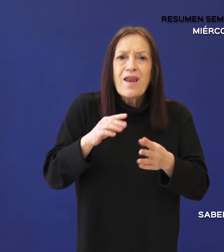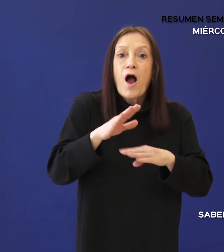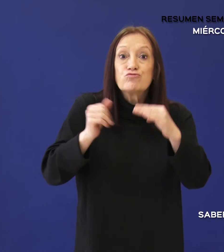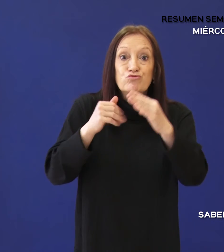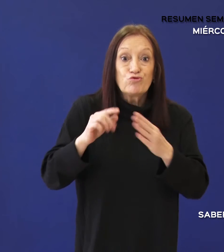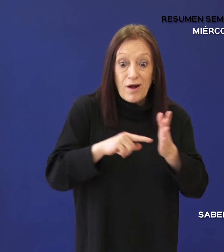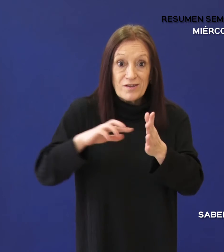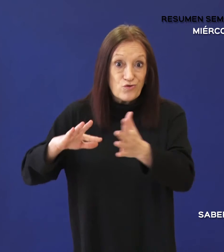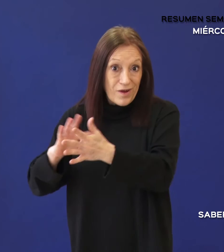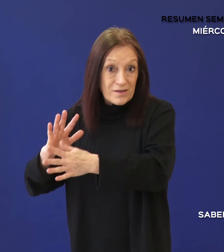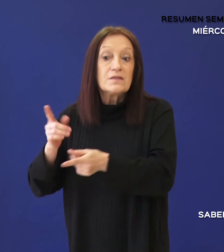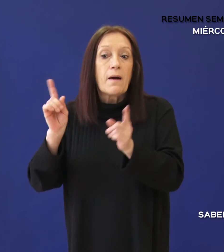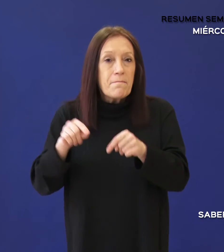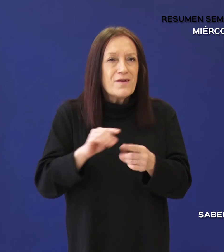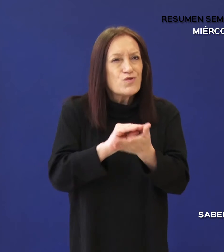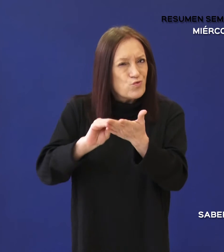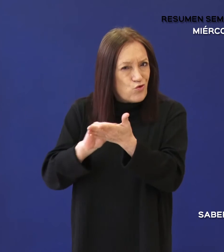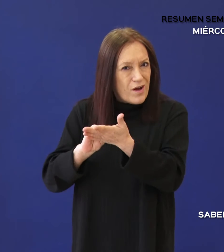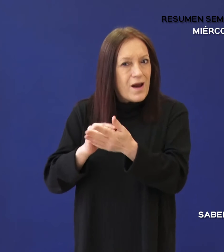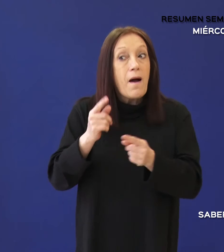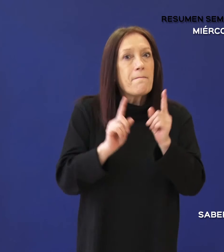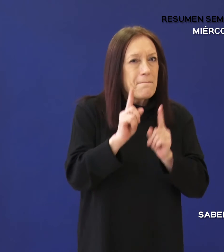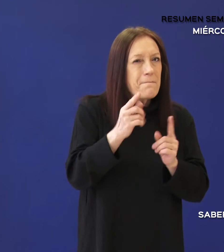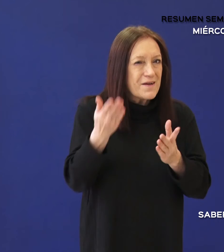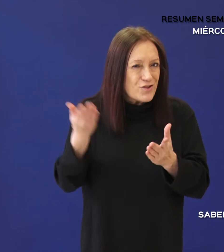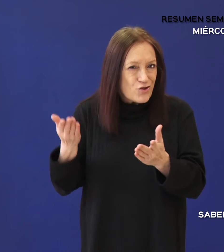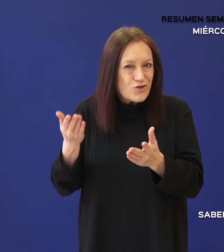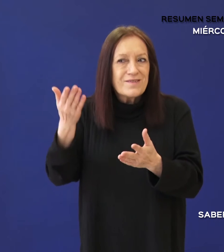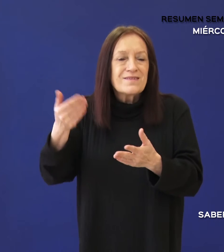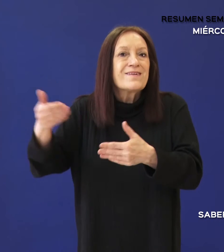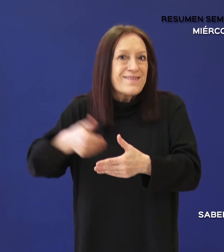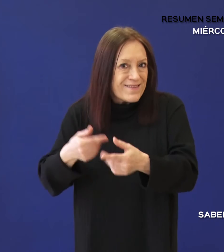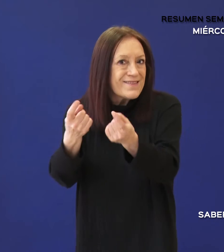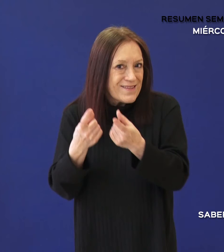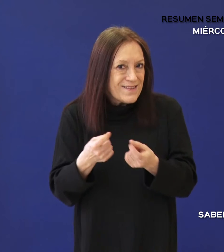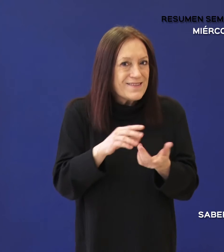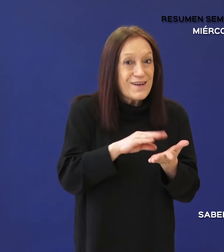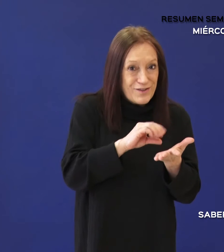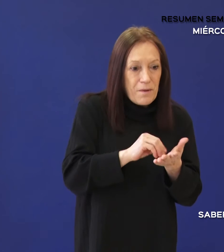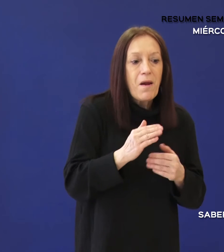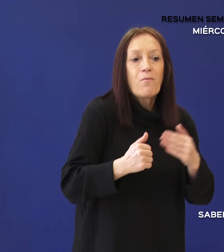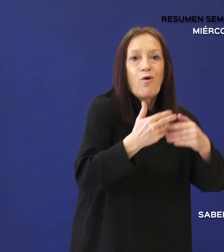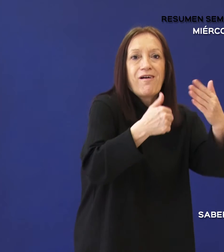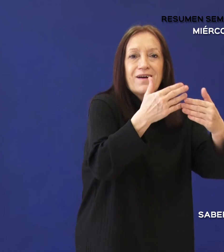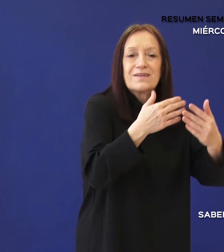y resolver aquellos expedientes en trámite que cumplen con todos los pasos para avanzar en el traspaso.